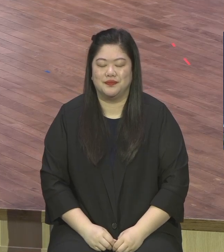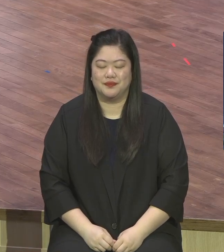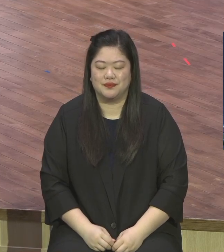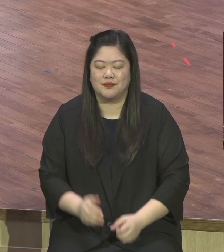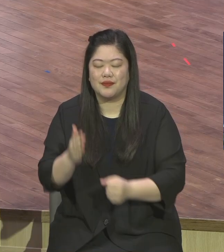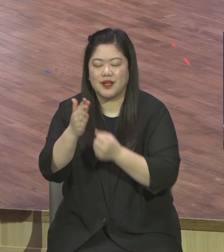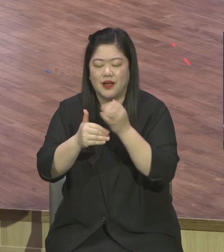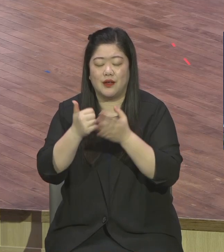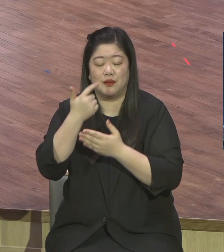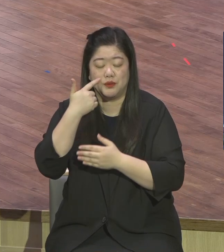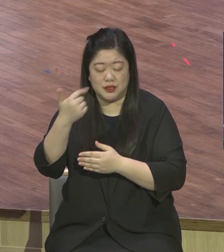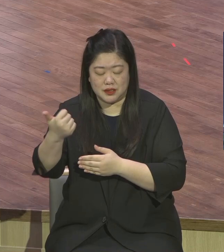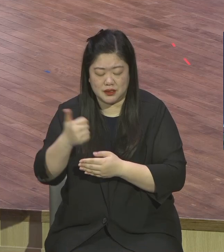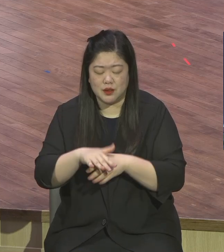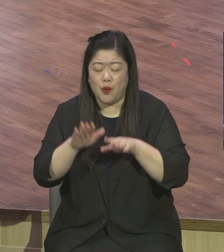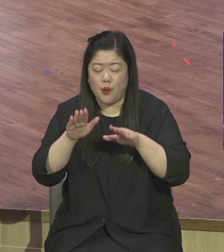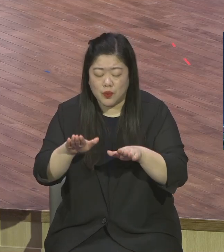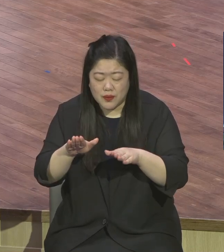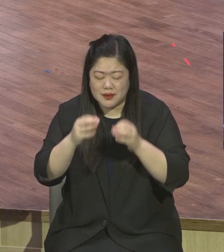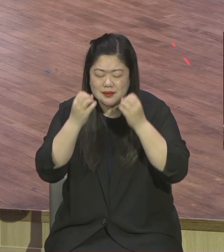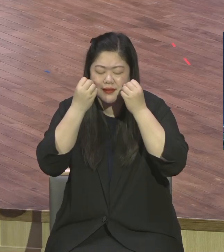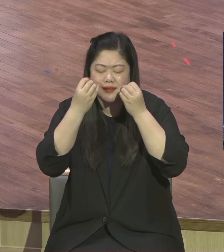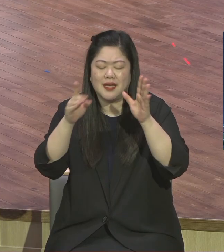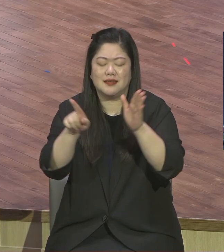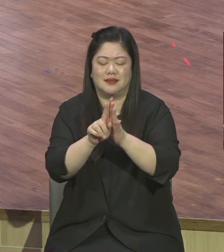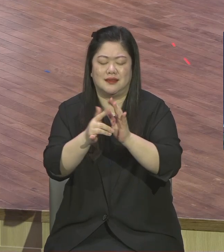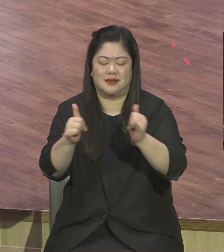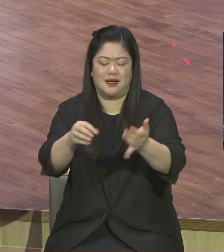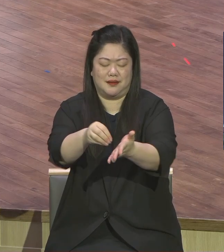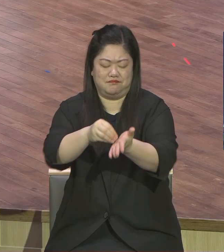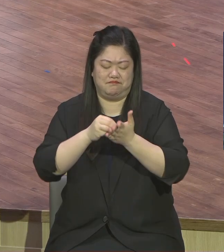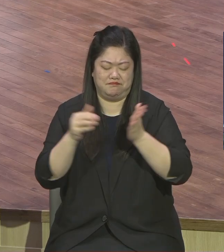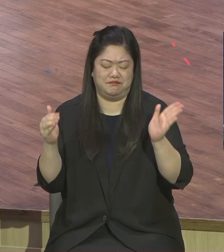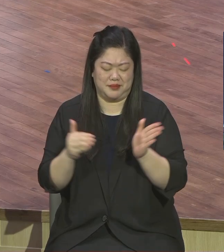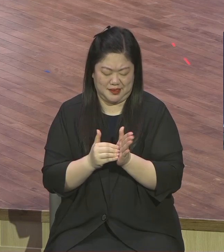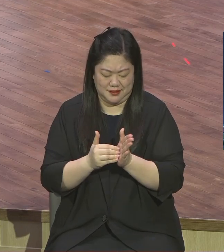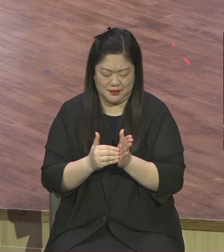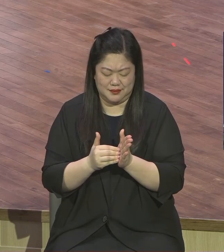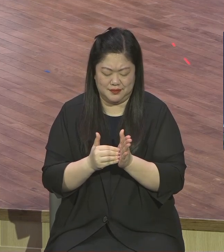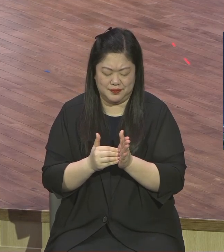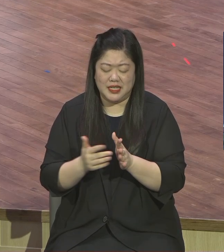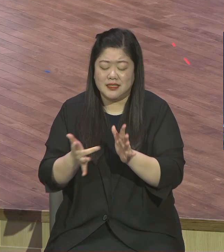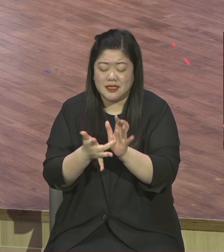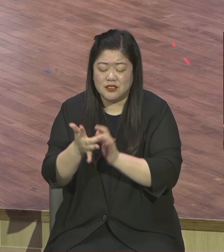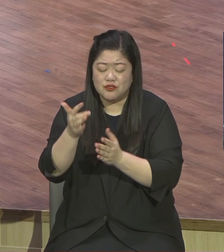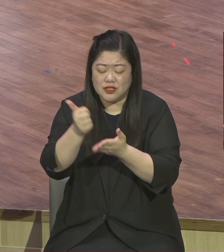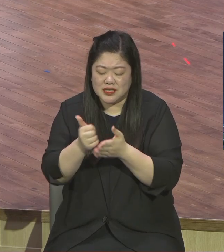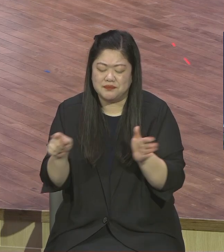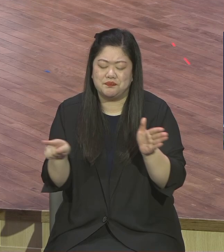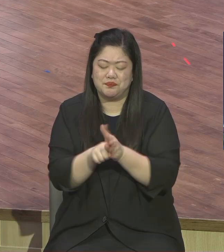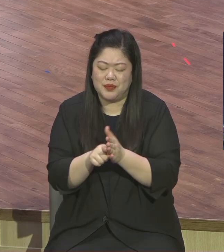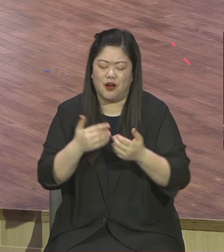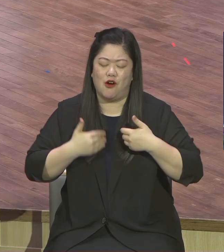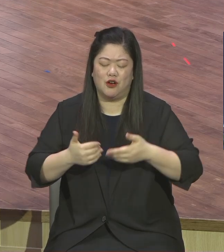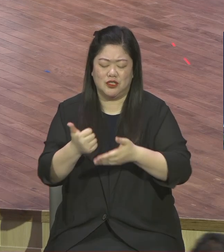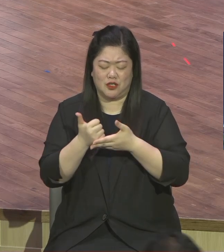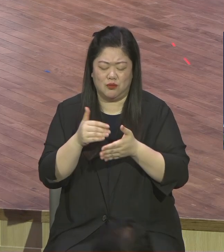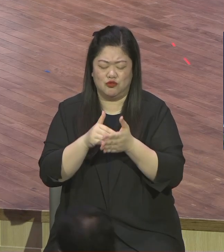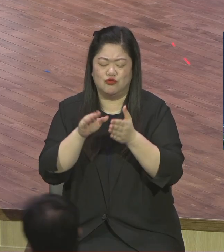유일한 영생으로 들었었습니다 하나님 주님을 영접한 이후에 사단이 또 공격할 텐데 확신 가지고